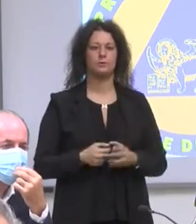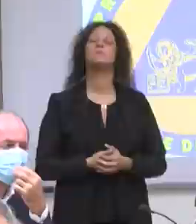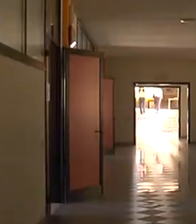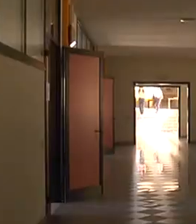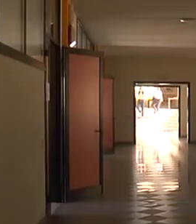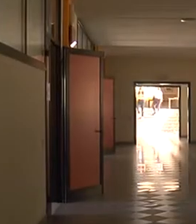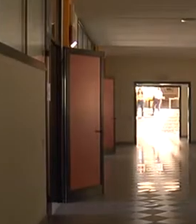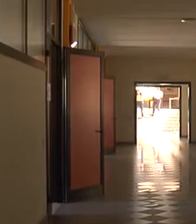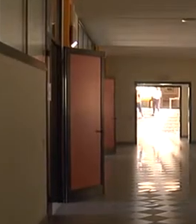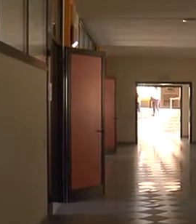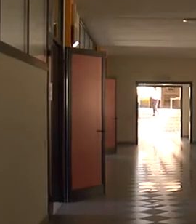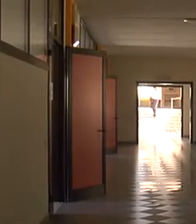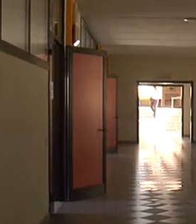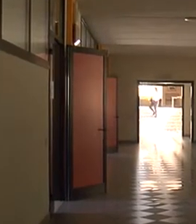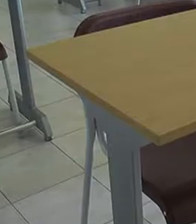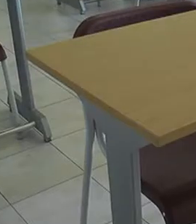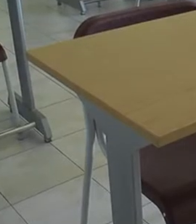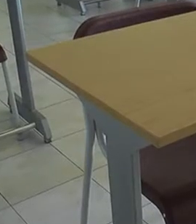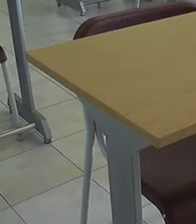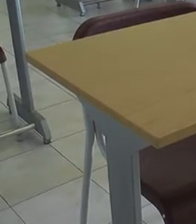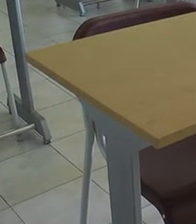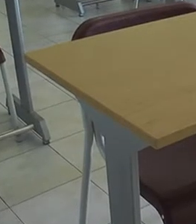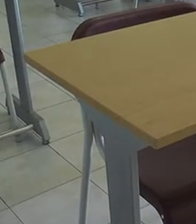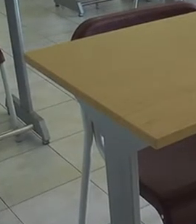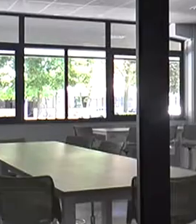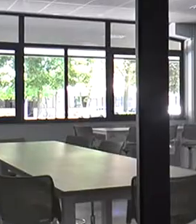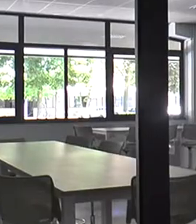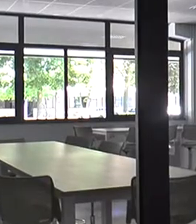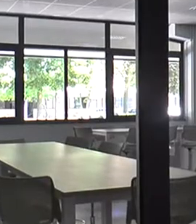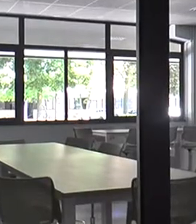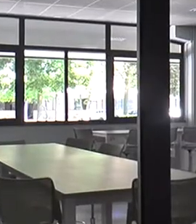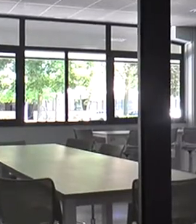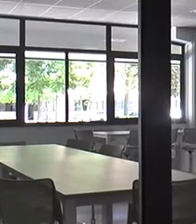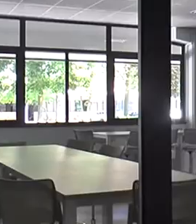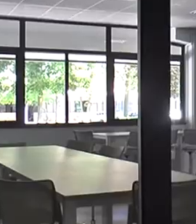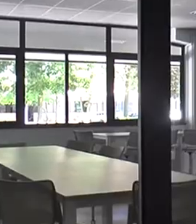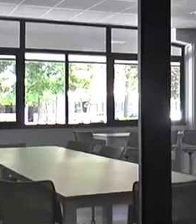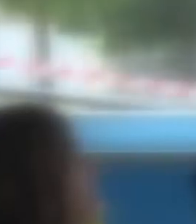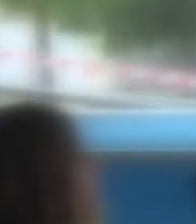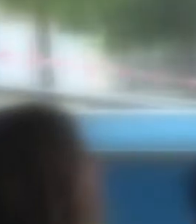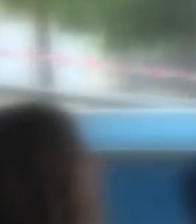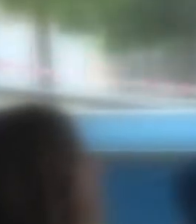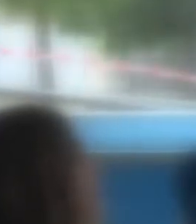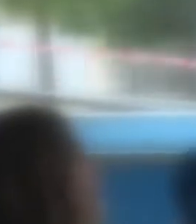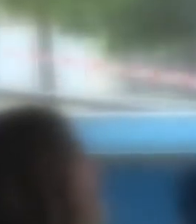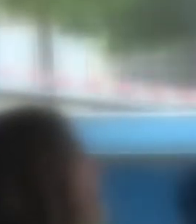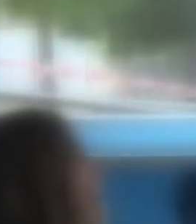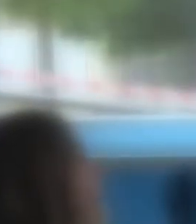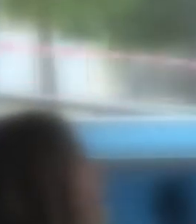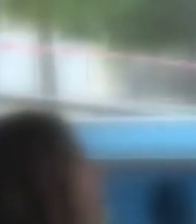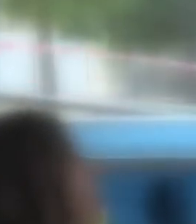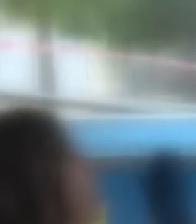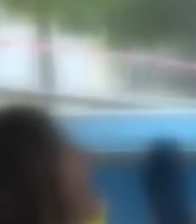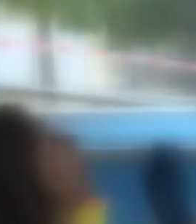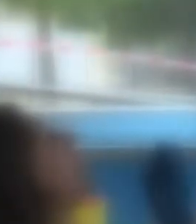tamponi. E a proposito di tamponi, chi lavorerà nei seggi elettorali potrà effettuarlo nei punti di accesso delle ULS. Questa è la nuova